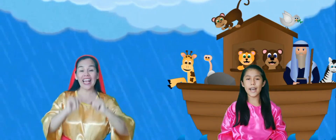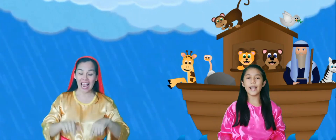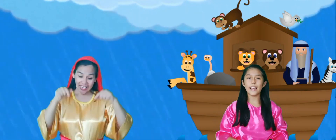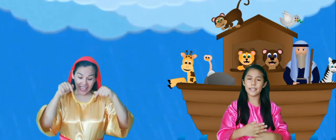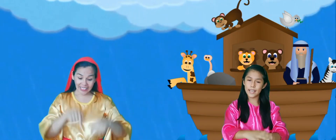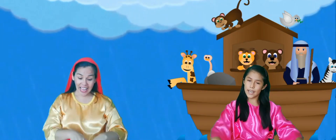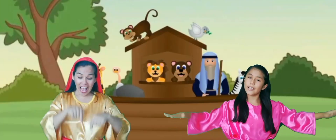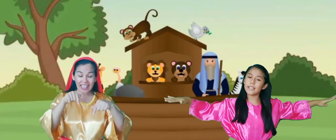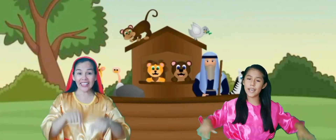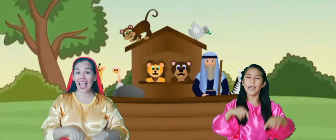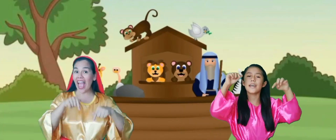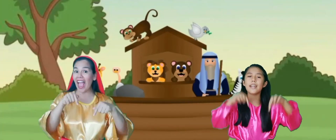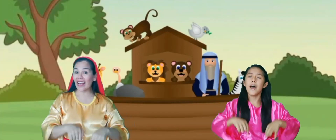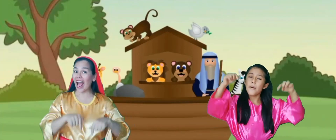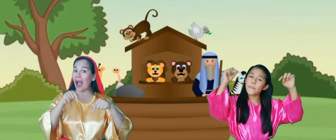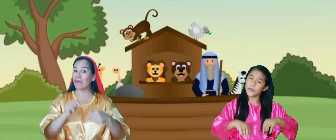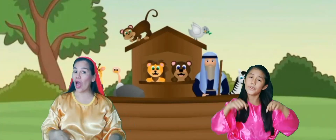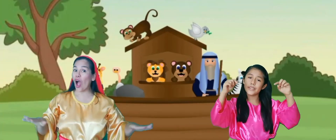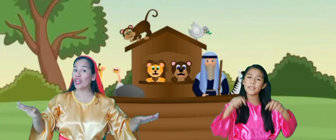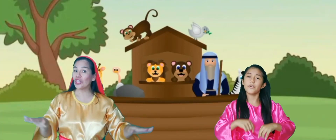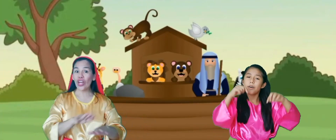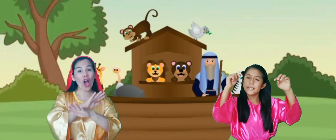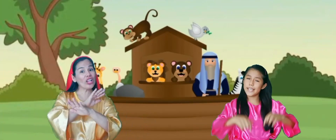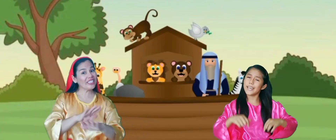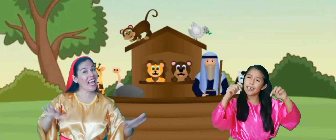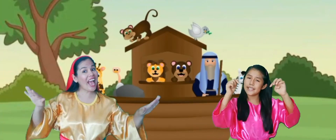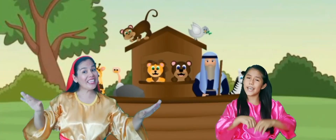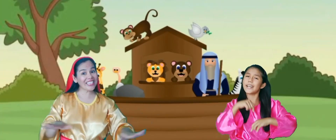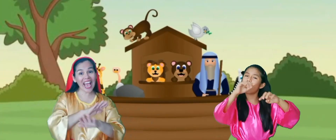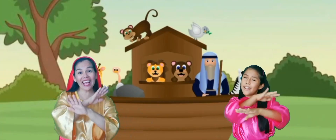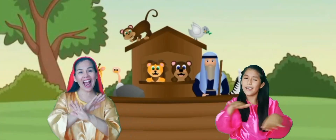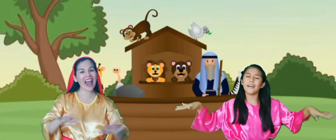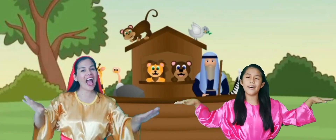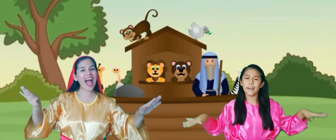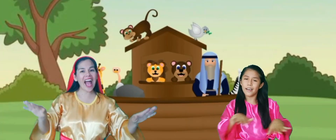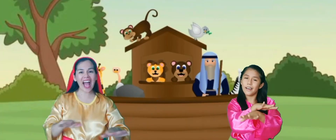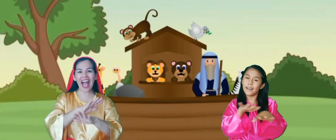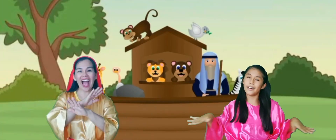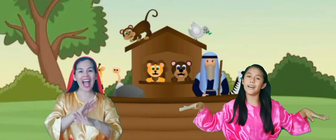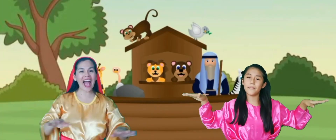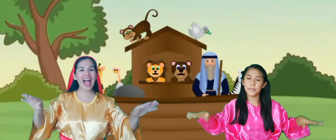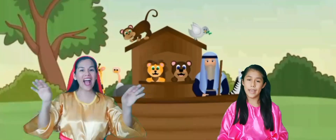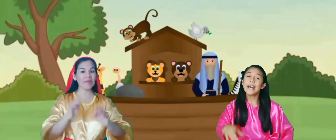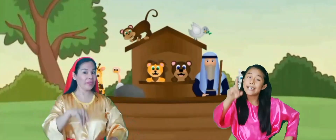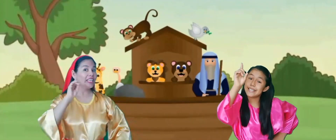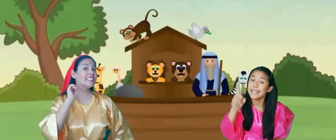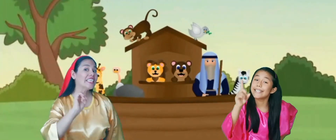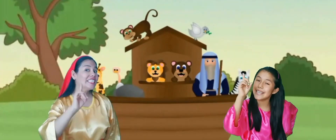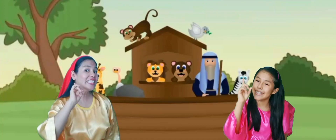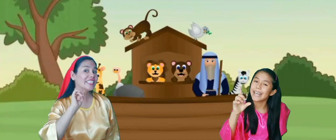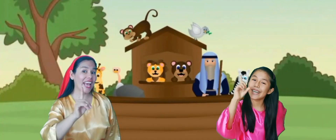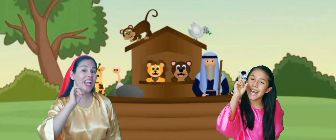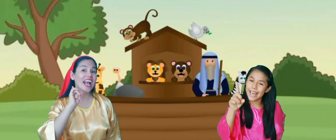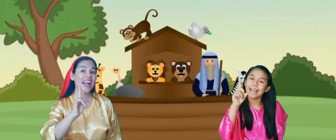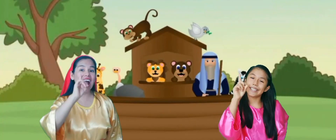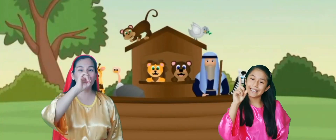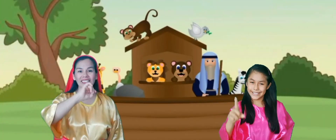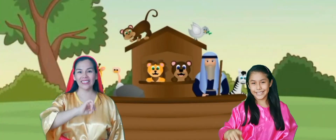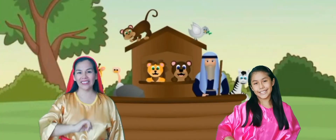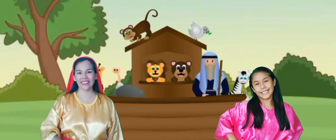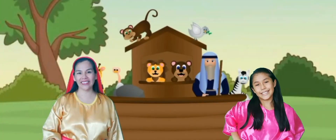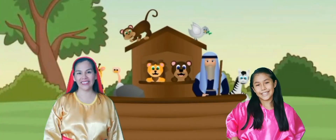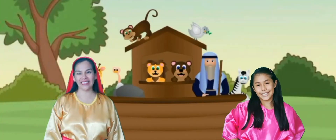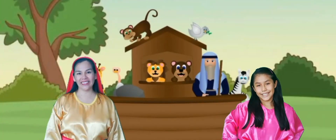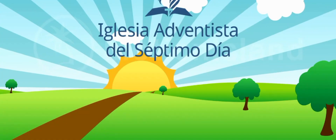cesará y la tierra pronto se secará. Si se secará.